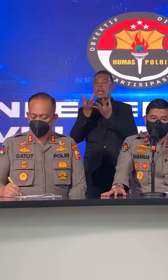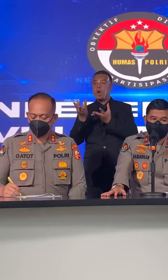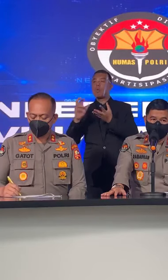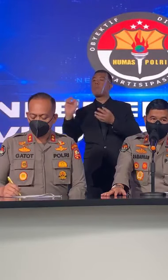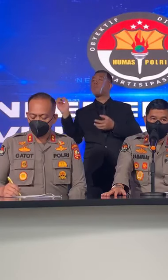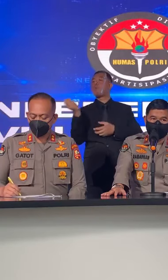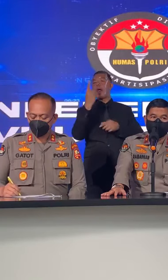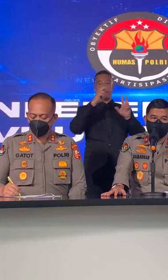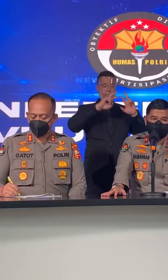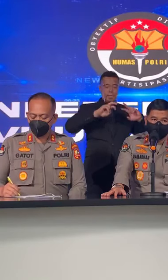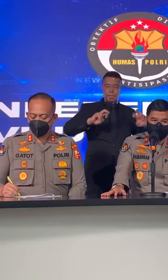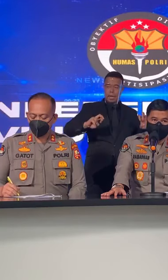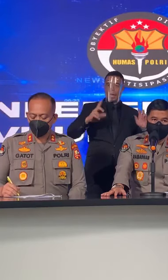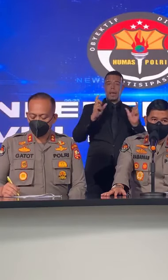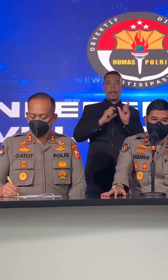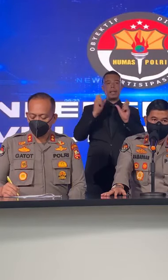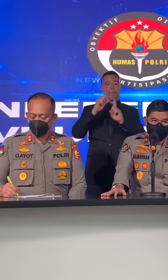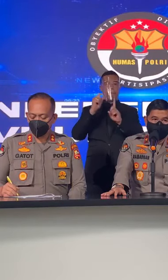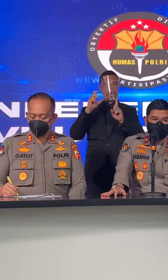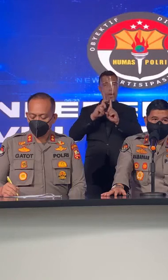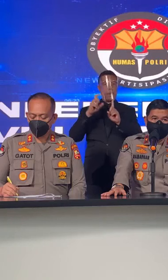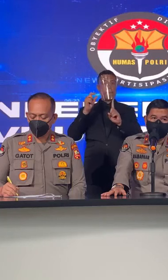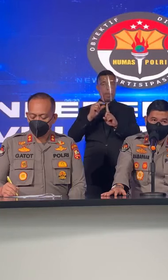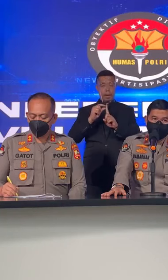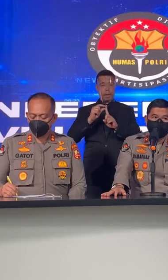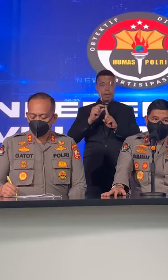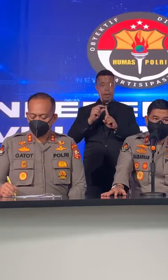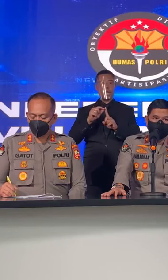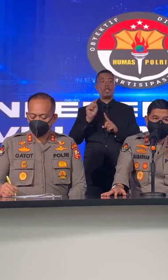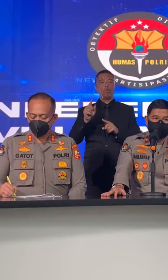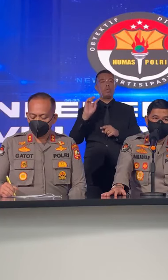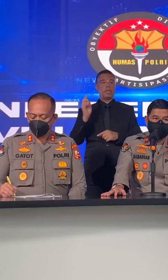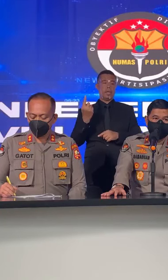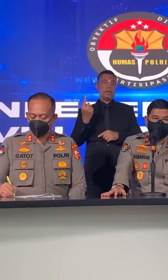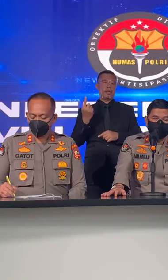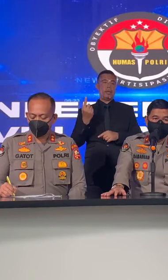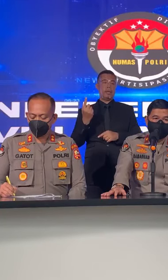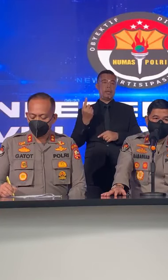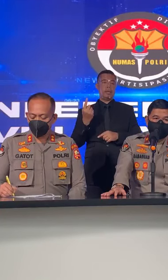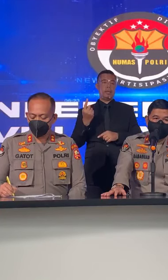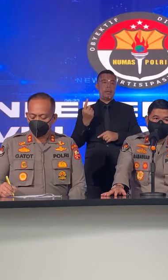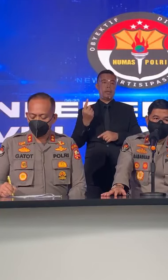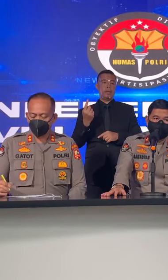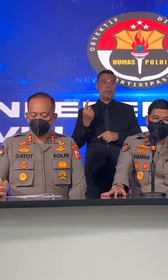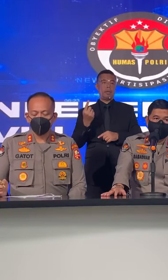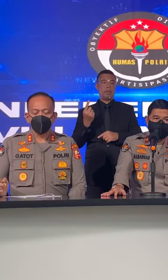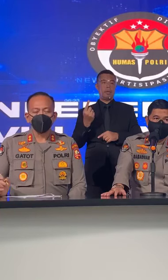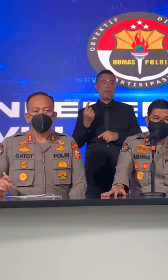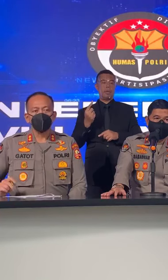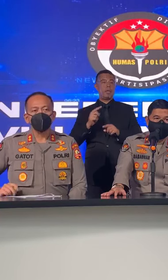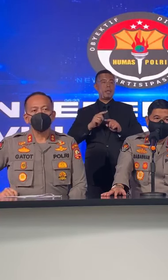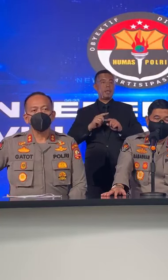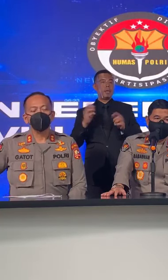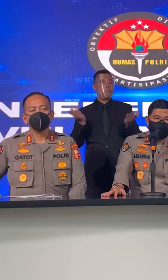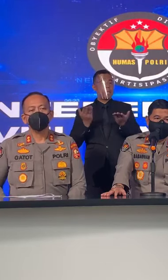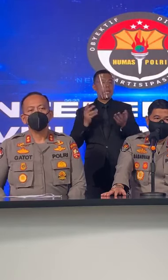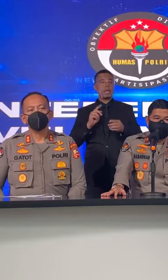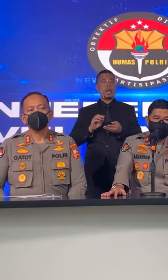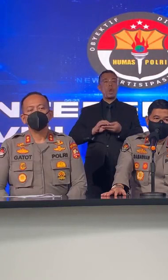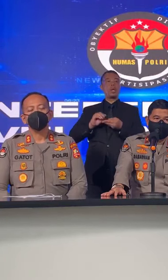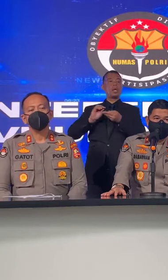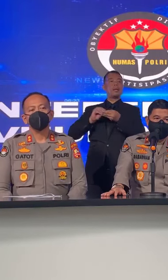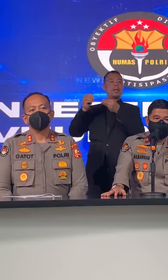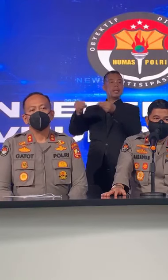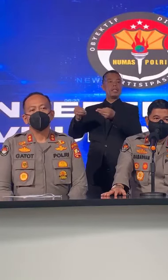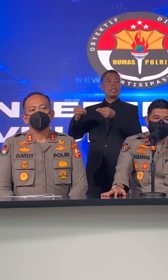Dimulainya Penyidikan Atau SPDP Ya Itu Saja Tapi Biasanya Kan Kalau Ngantar